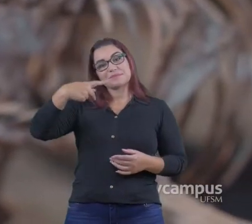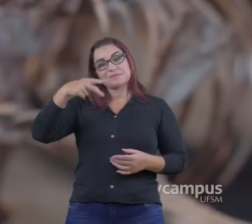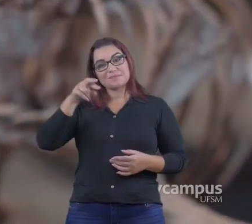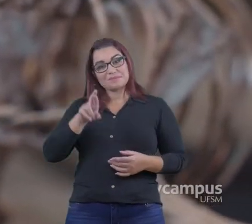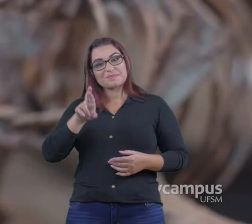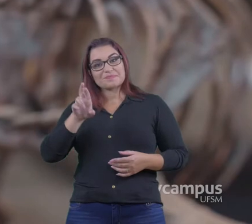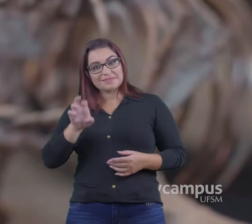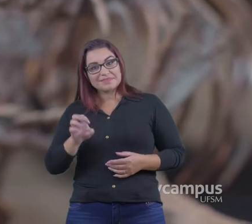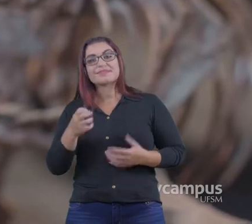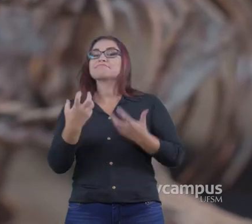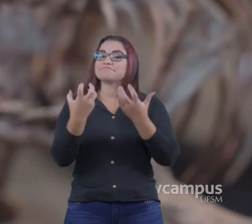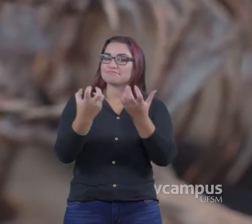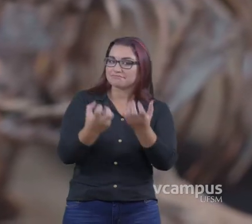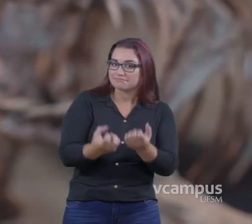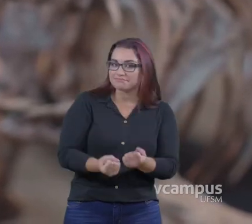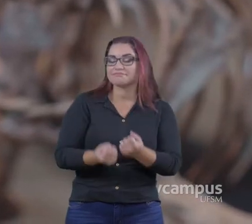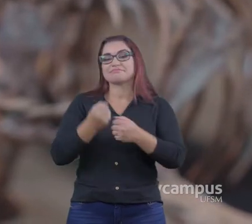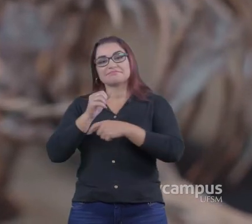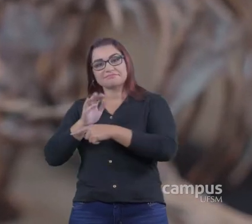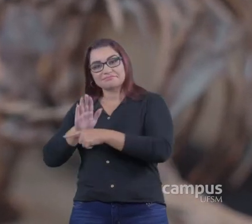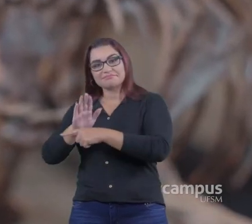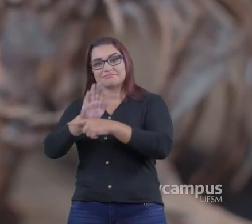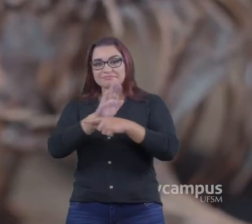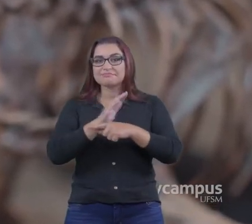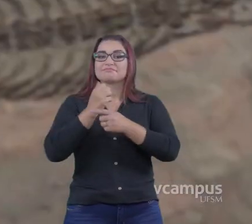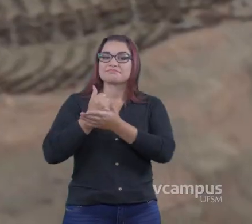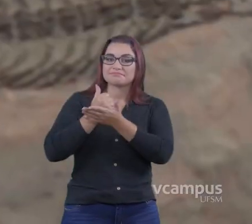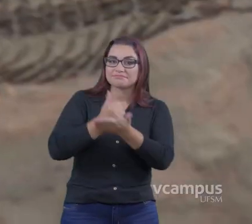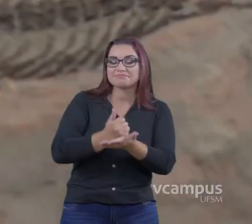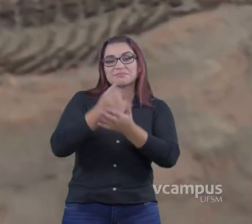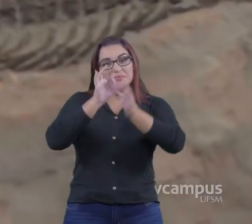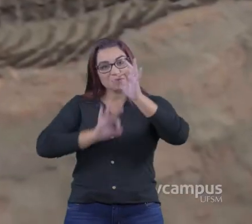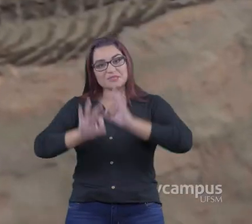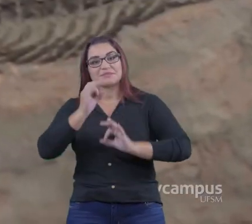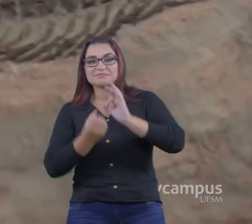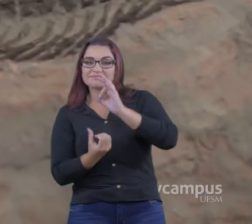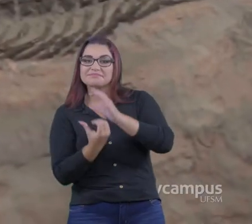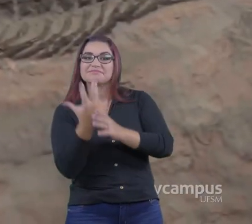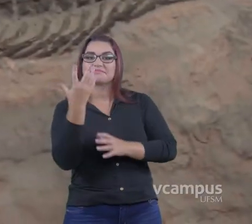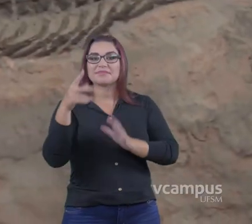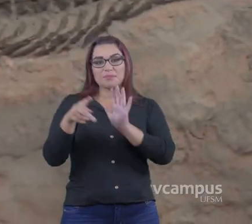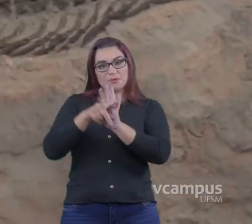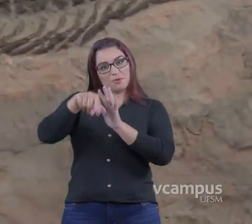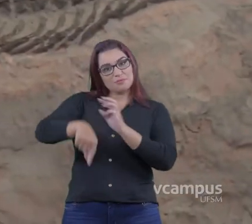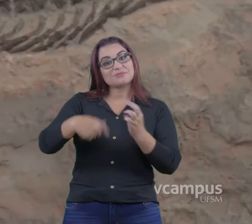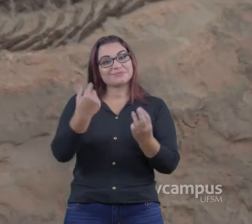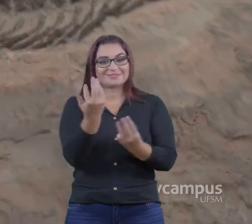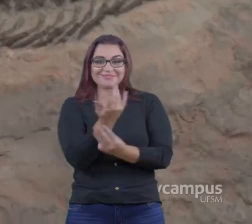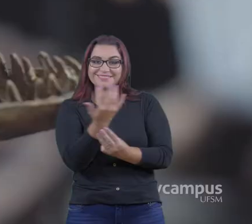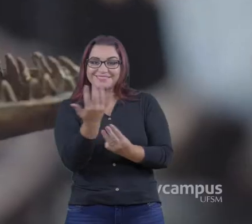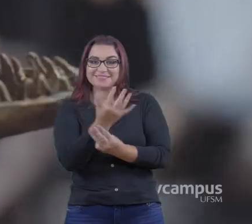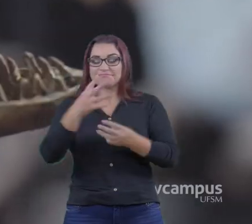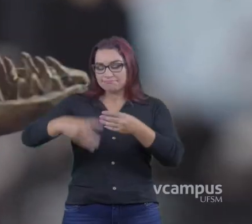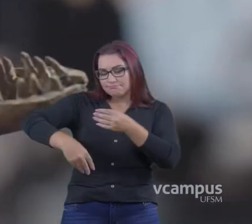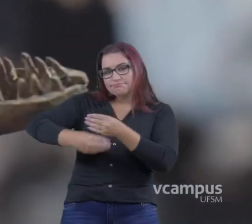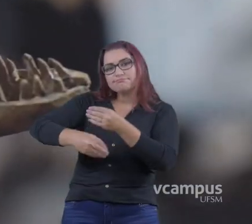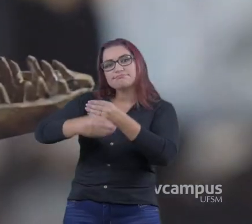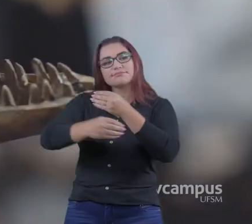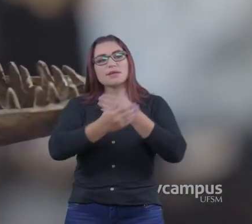adota e usa, inicia esse projeto institucional Congregando e agregando